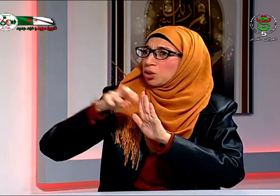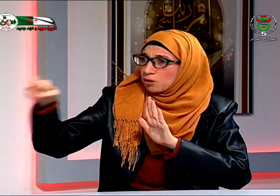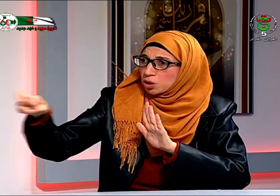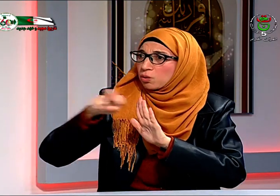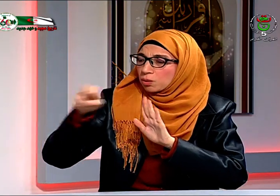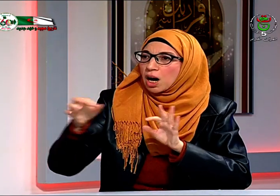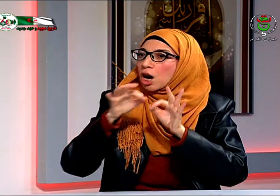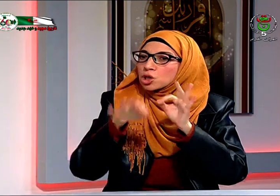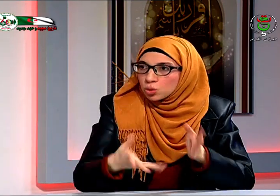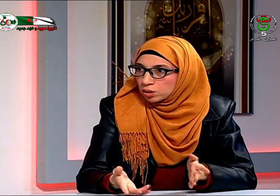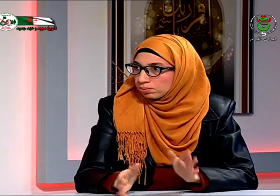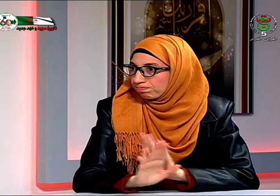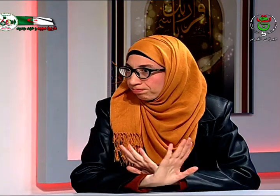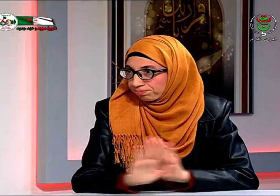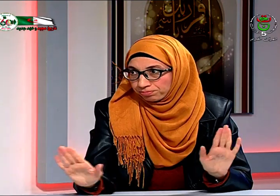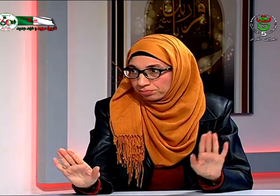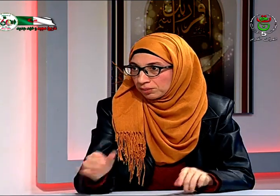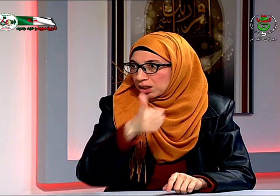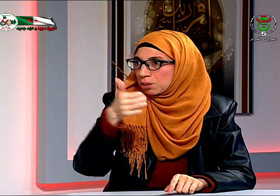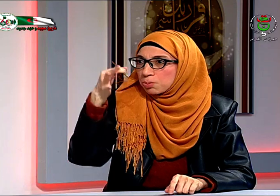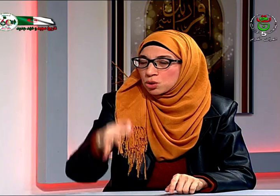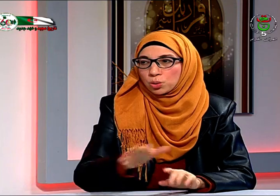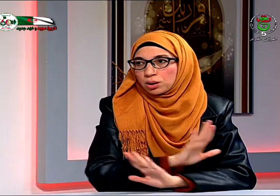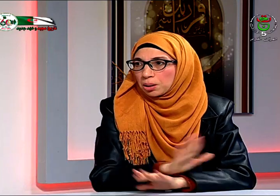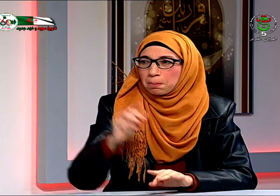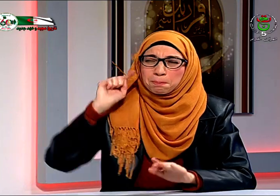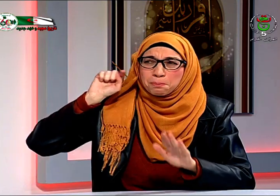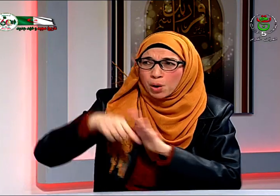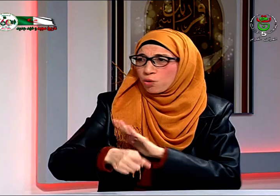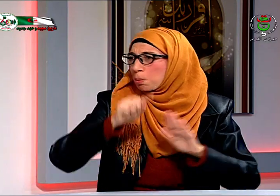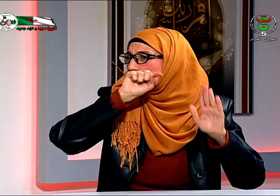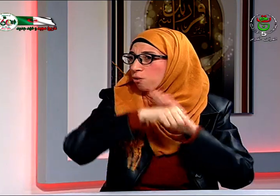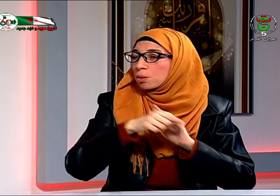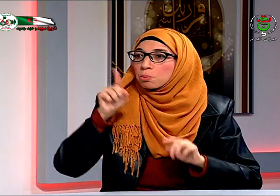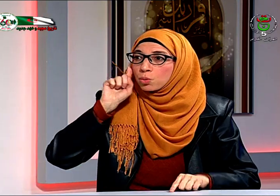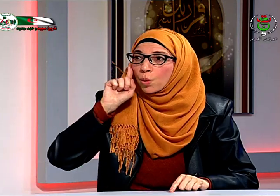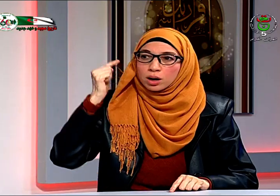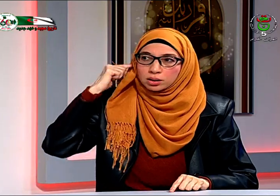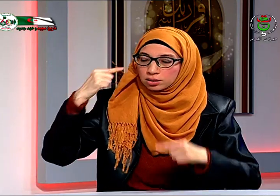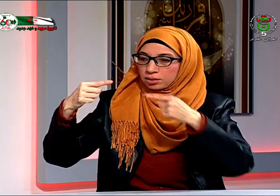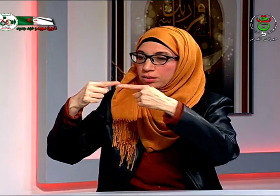في المصحة في المستشفى عملوا لكل الفحوصات الموجودة وجدوا أن